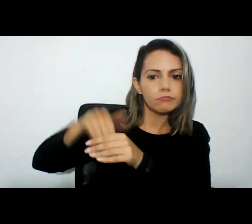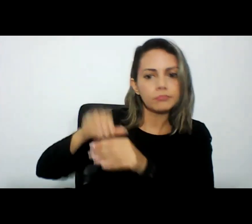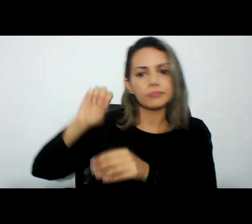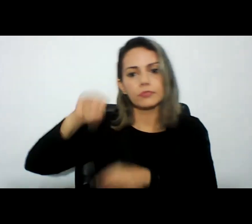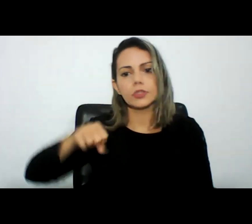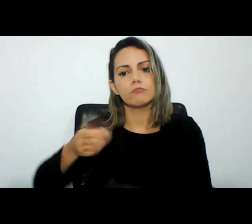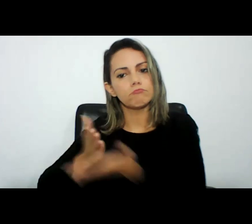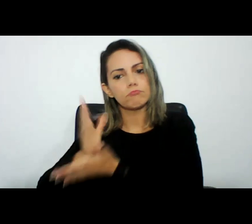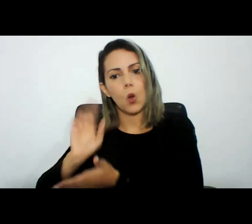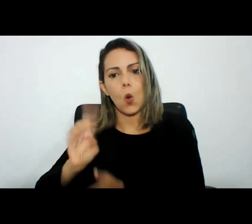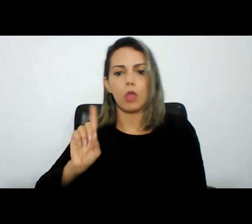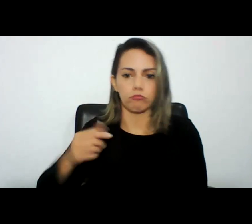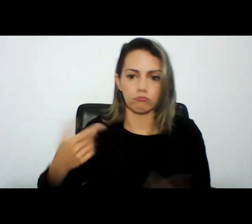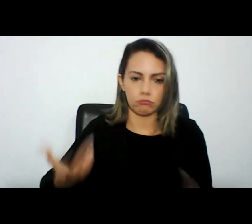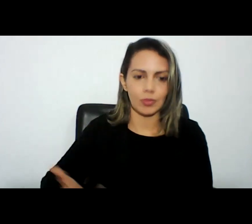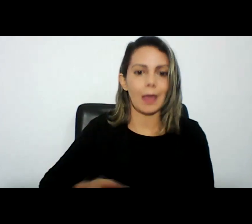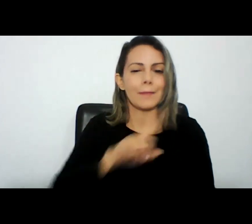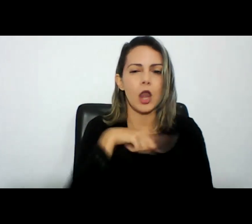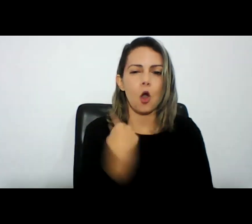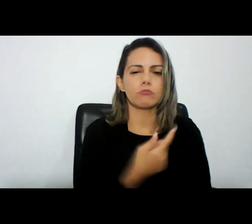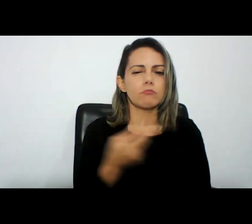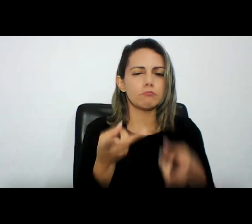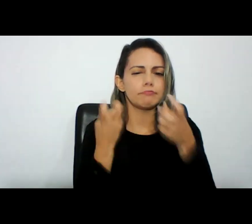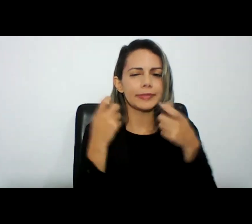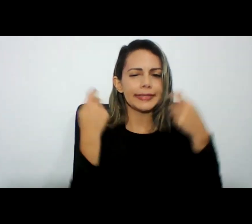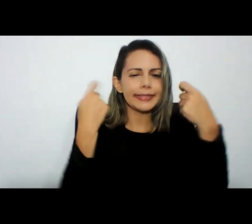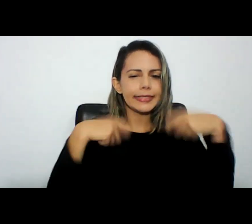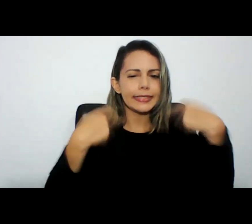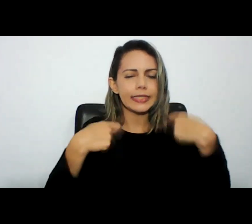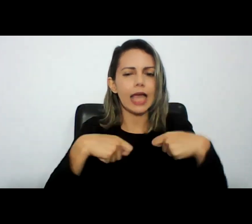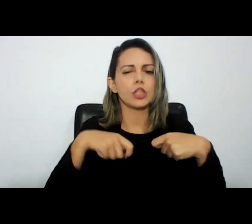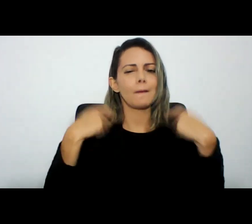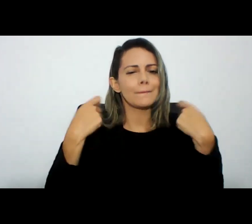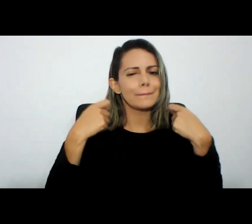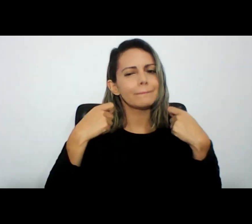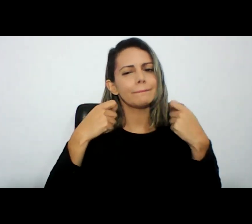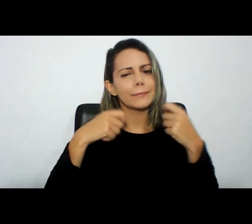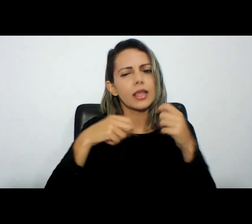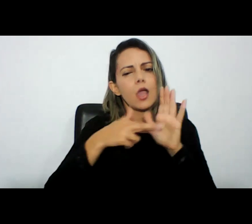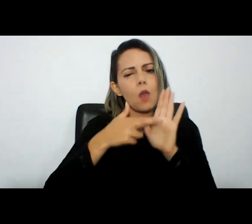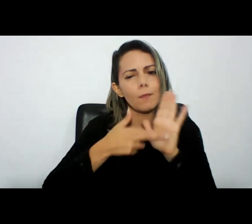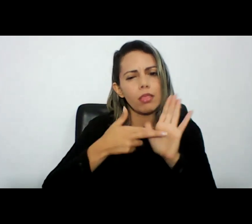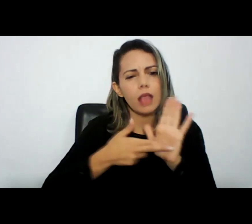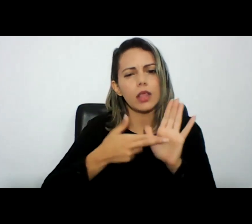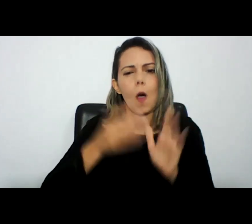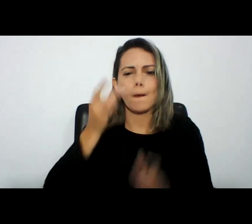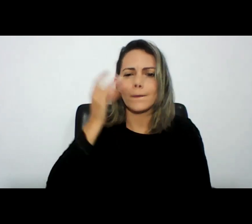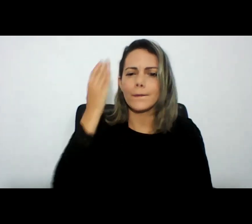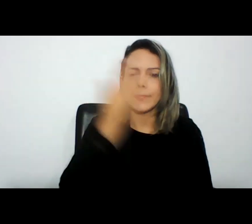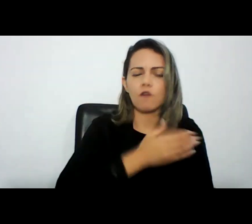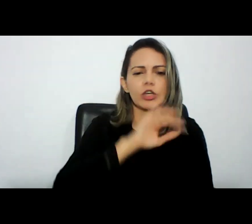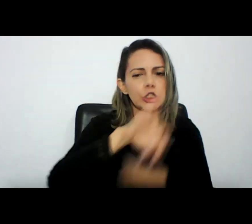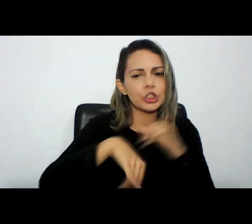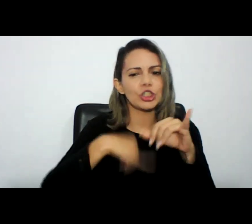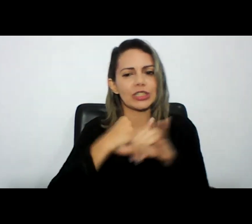necessidade da regulamentação das provas digitais no processo penal brasileiro para não aguardar